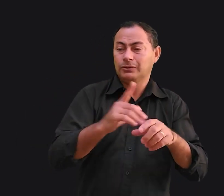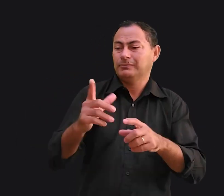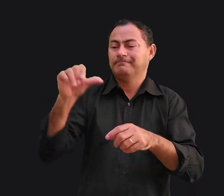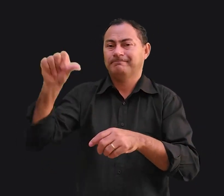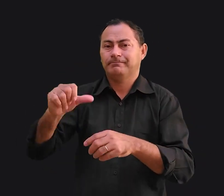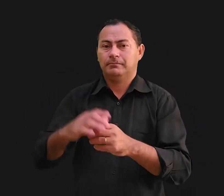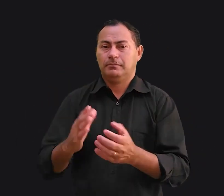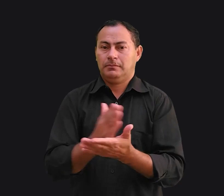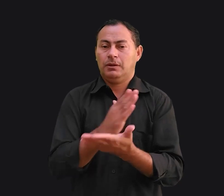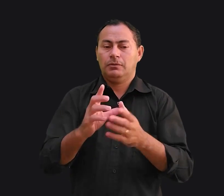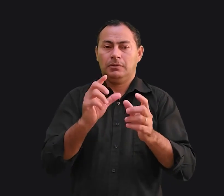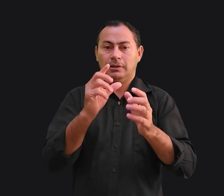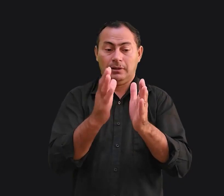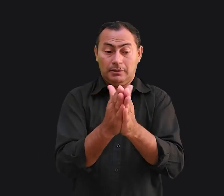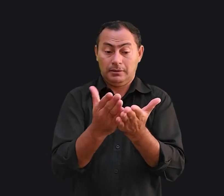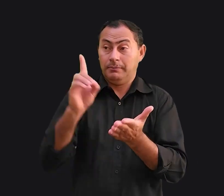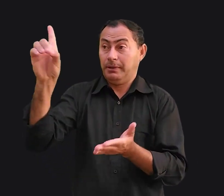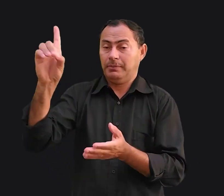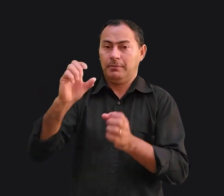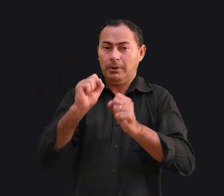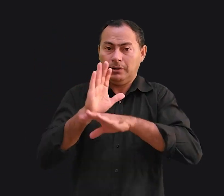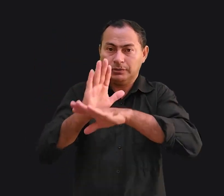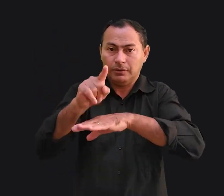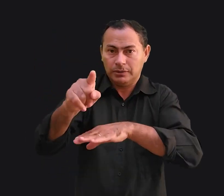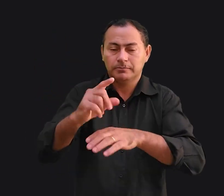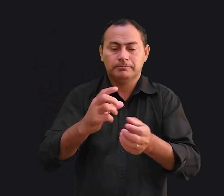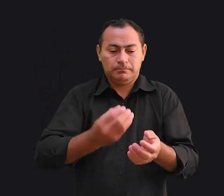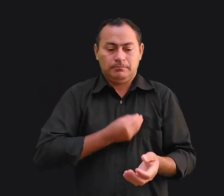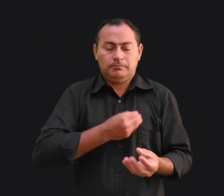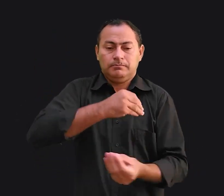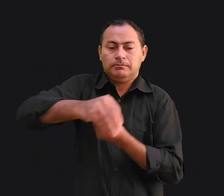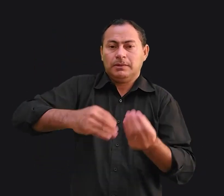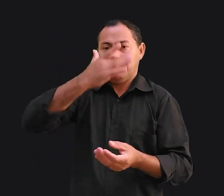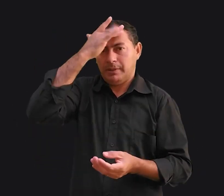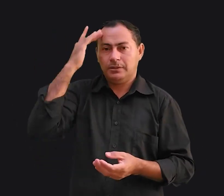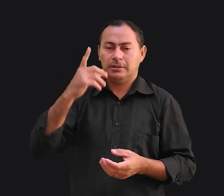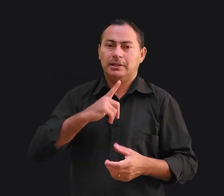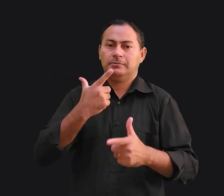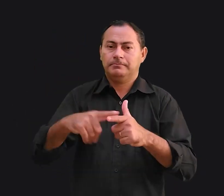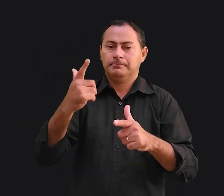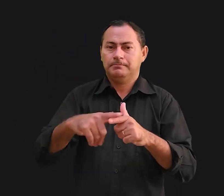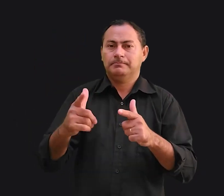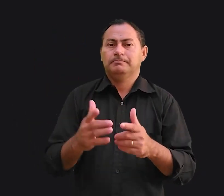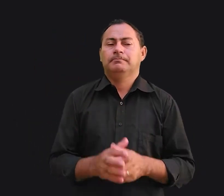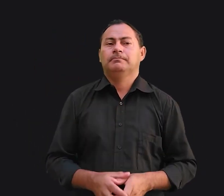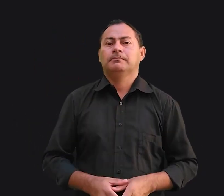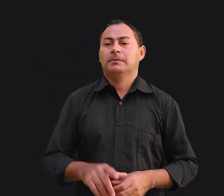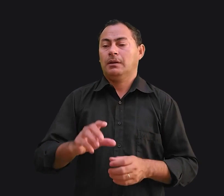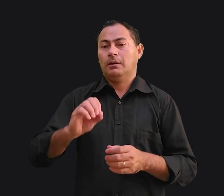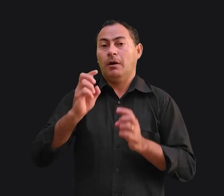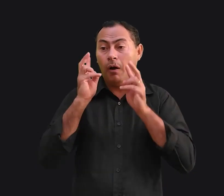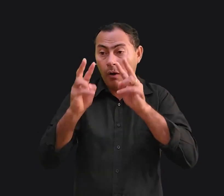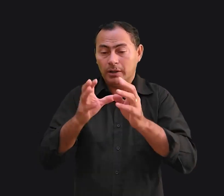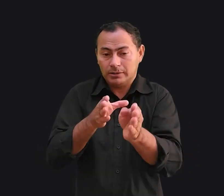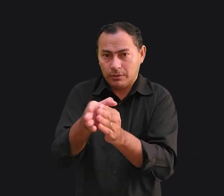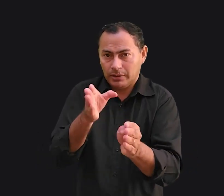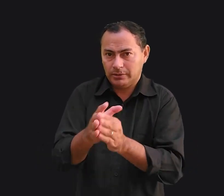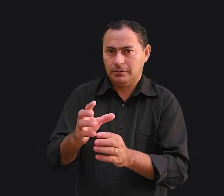Existem alguns trechos na Bíblia que poderão ajudar você a conviver com uma pessoa com esse tipo de problema. Ouça esses conselhos que o